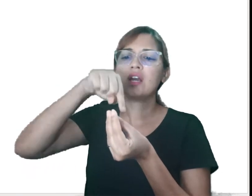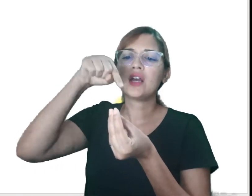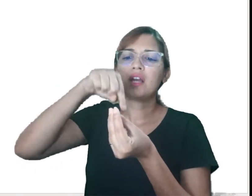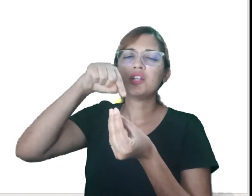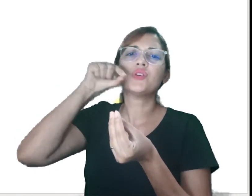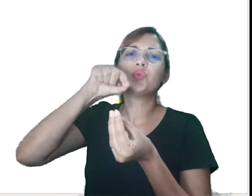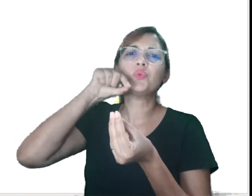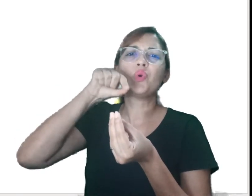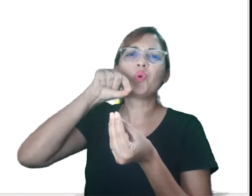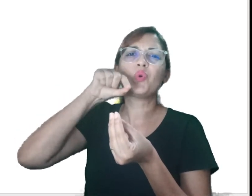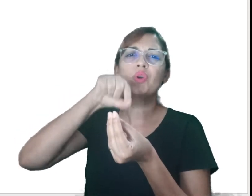Ela é feita de que?